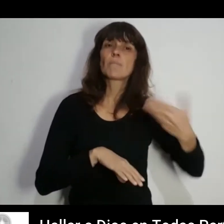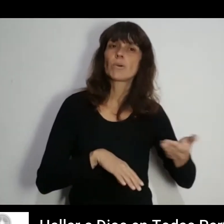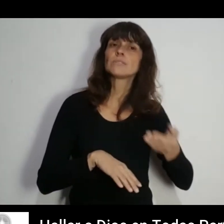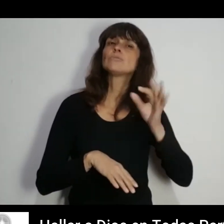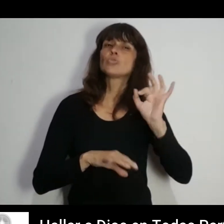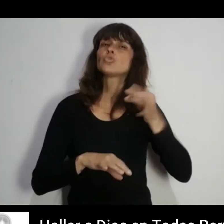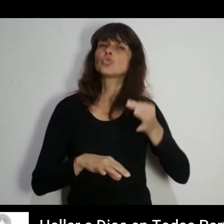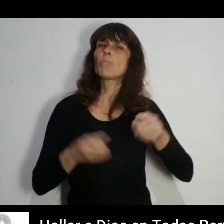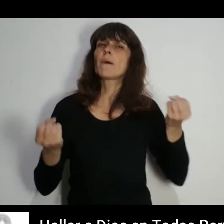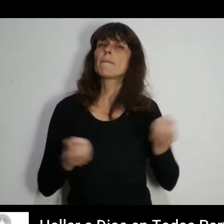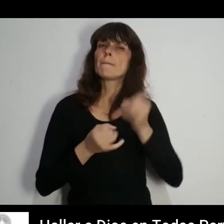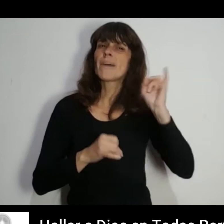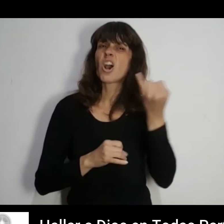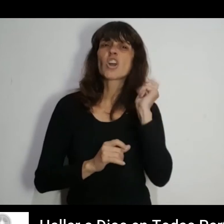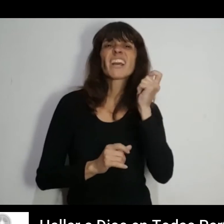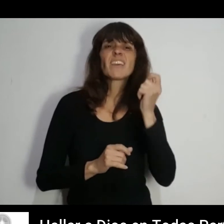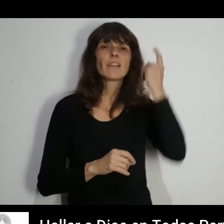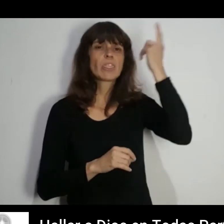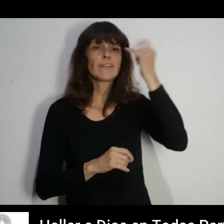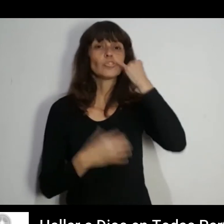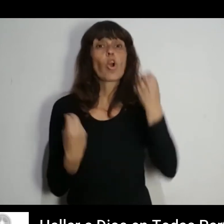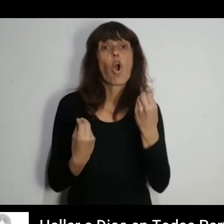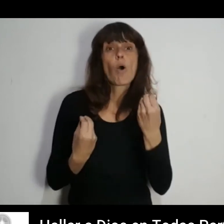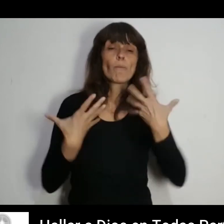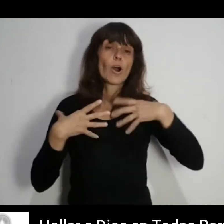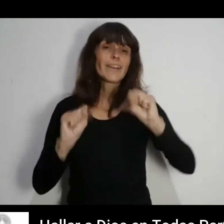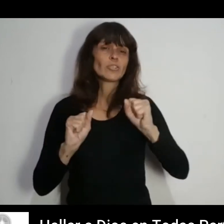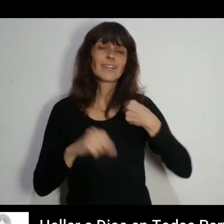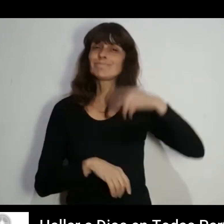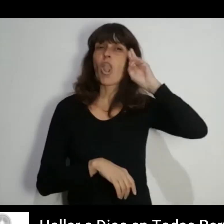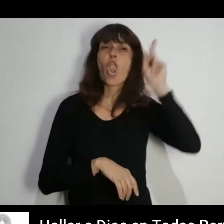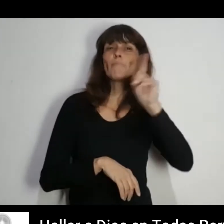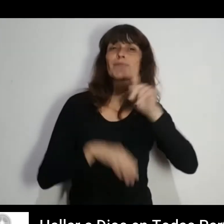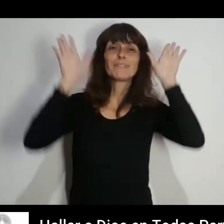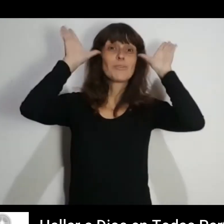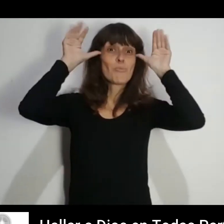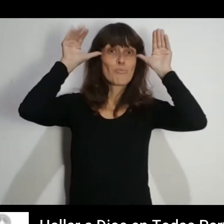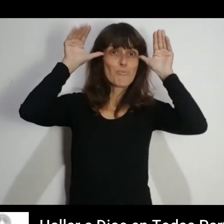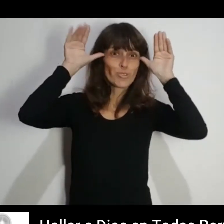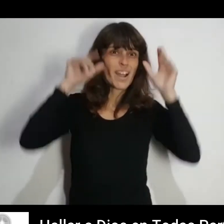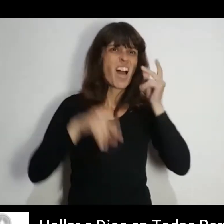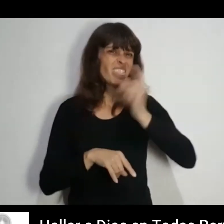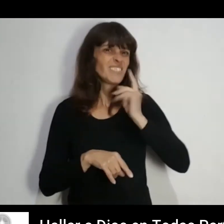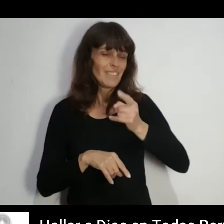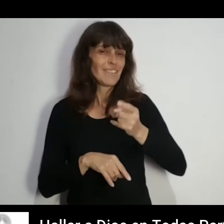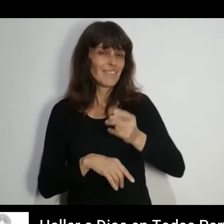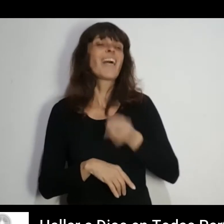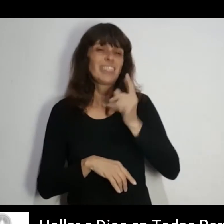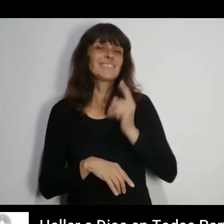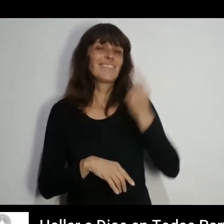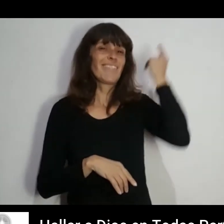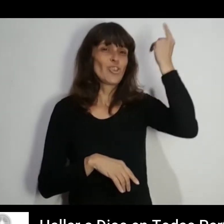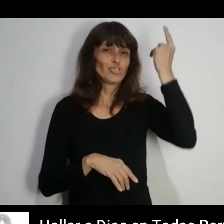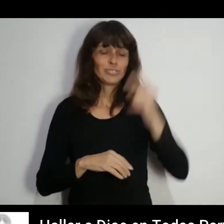Más tarde cuando supe mejor quién es Dios Y cómo encontrarlo No dejé que una mula decidiera Sino Dios mismo